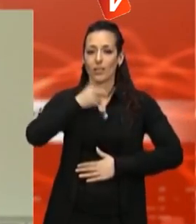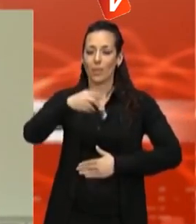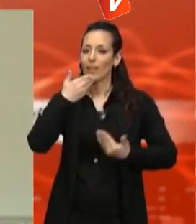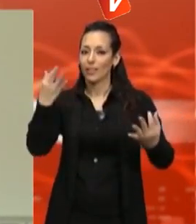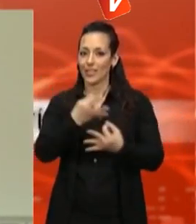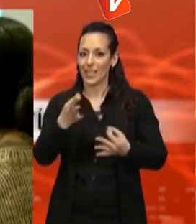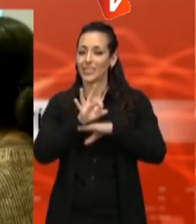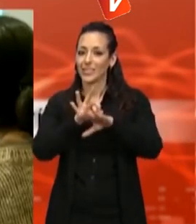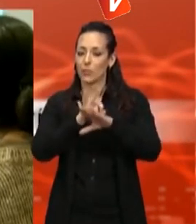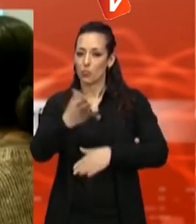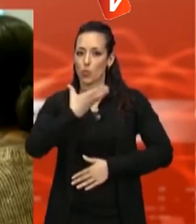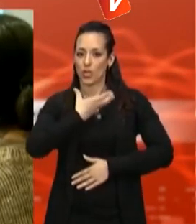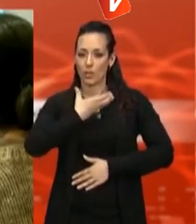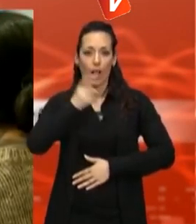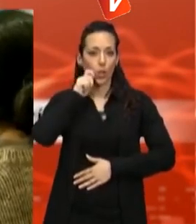turisme i d'empresa.